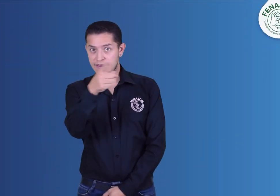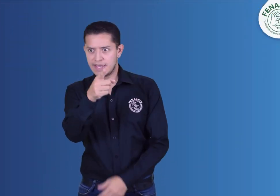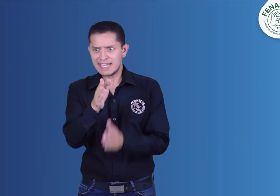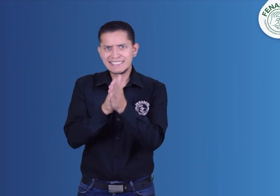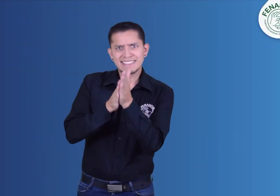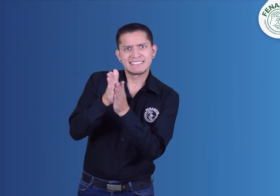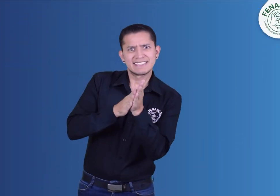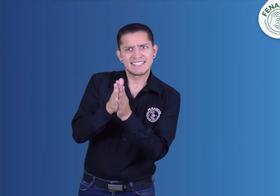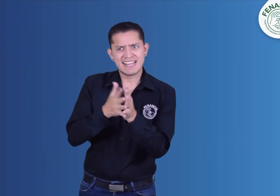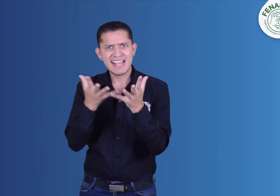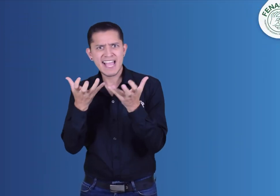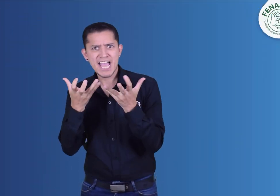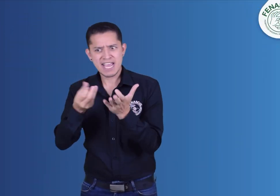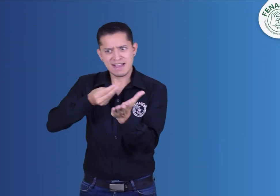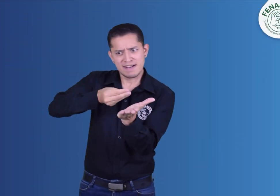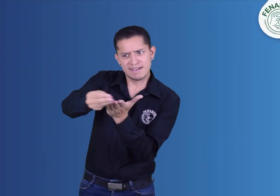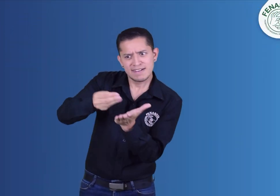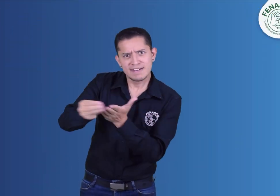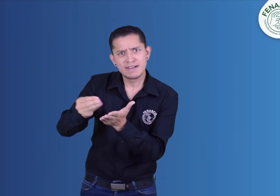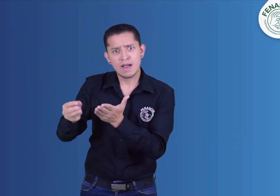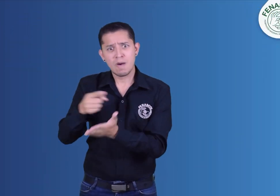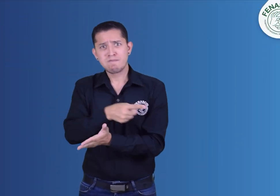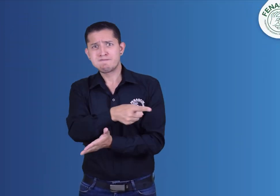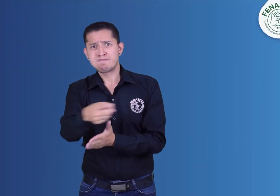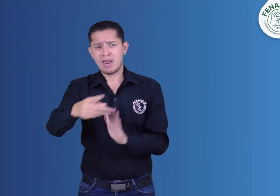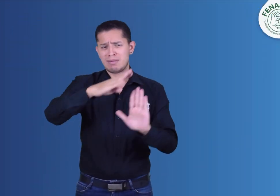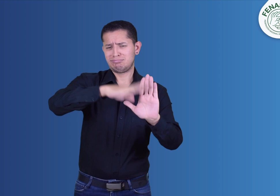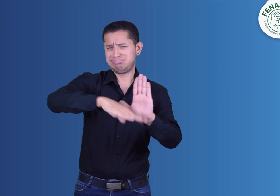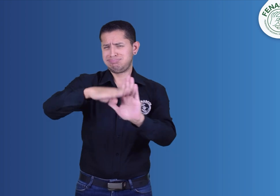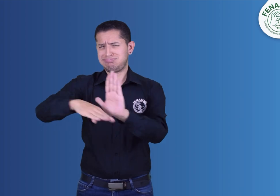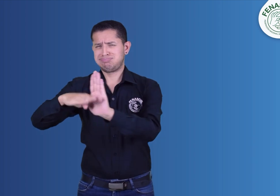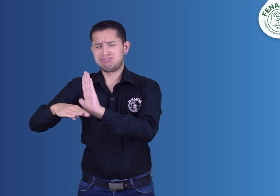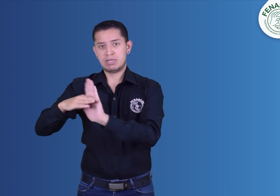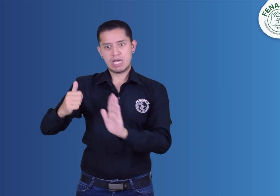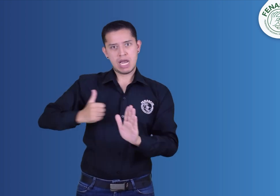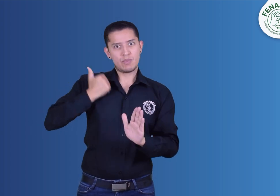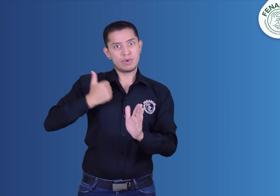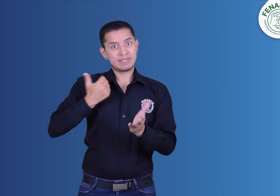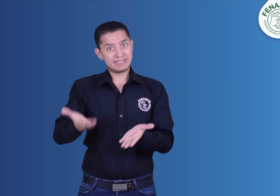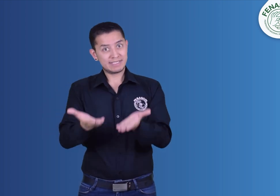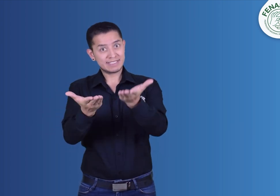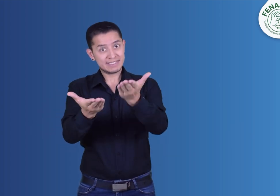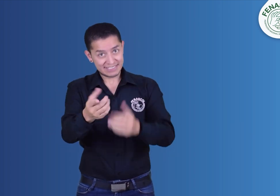Si están interesados y quieren comprar, aprovechen las promociones que tenemos.